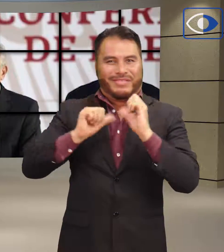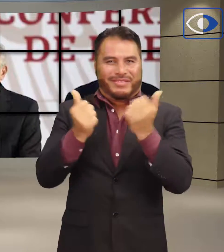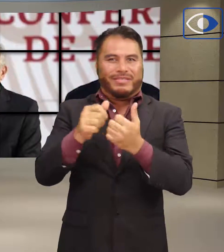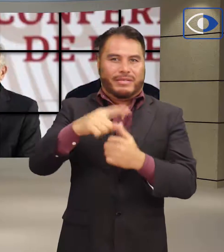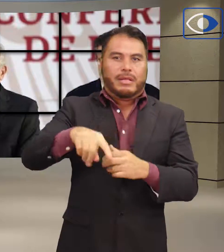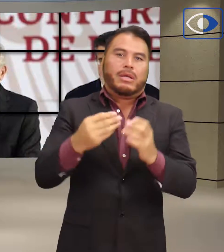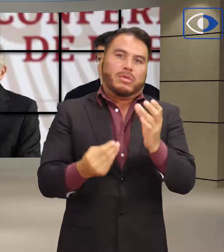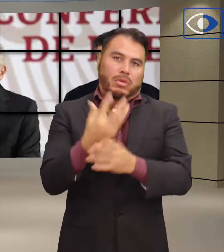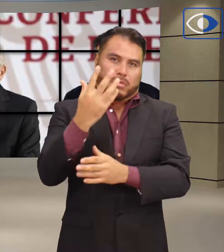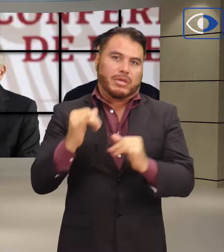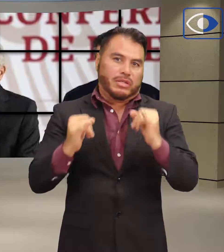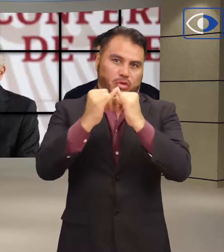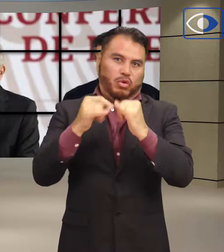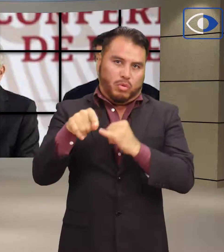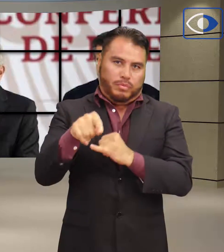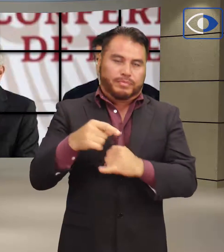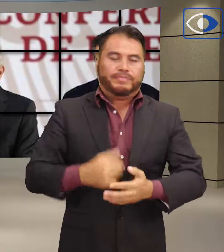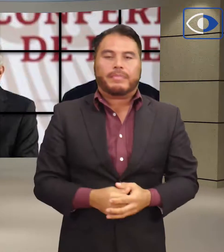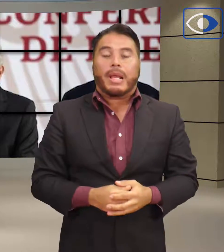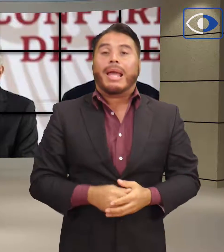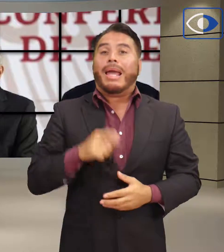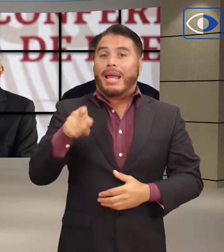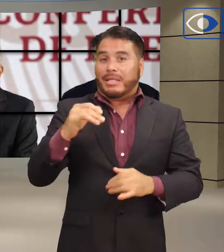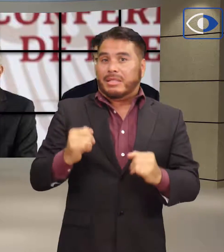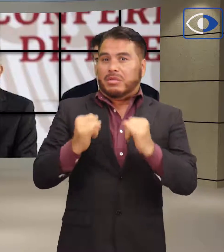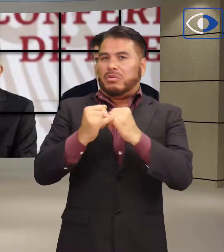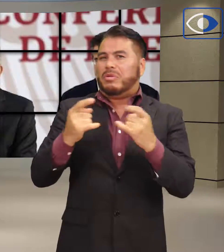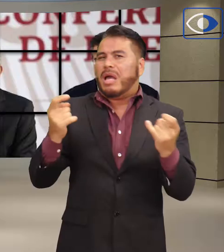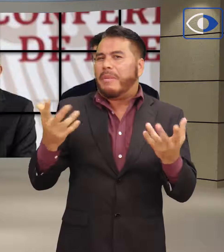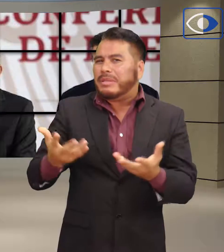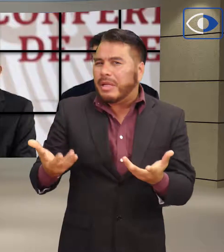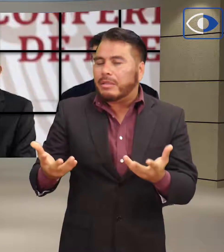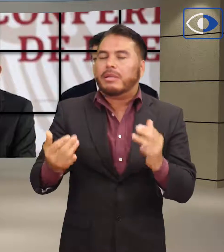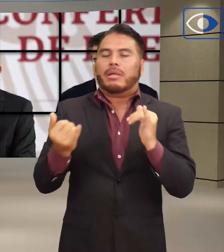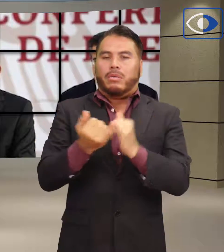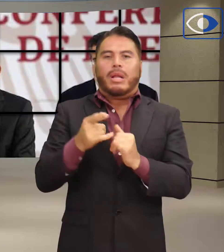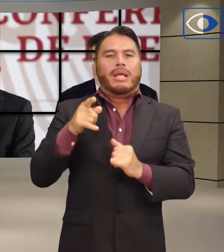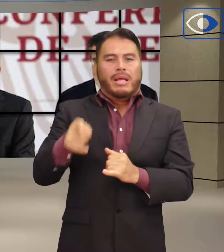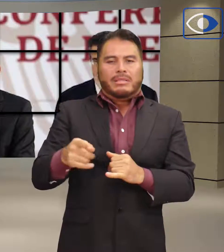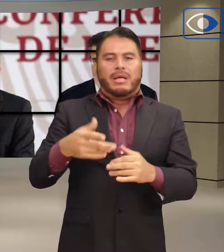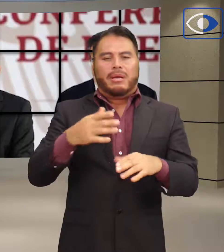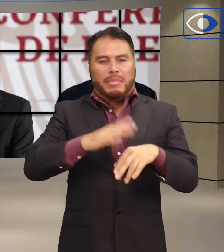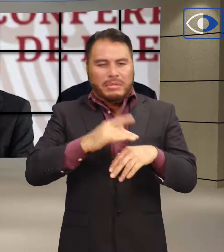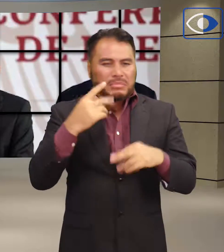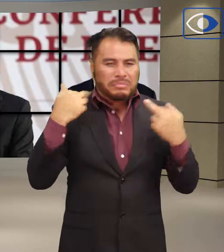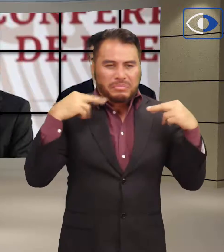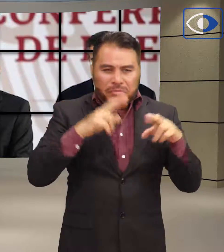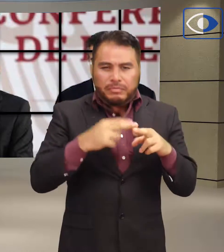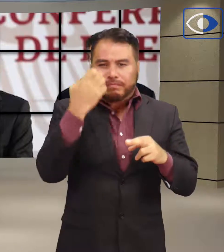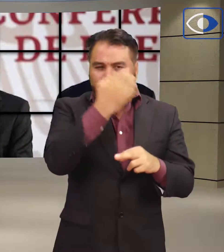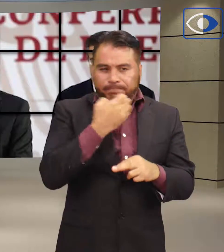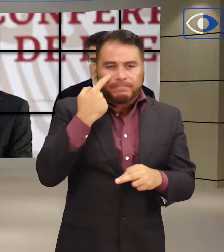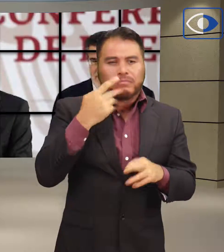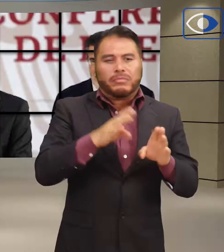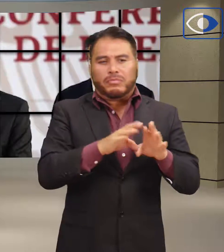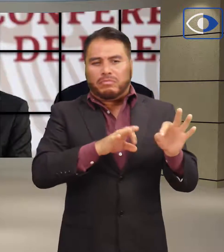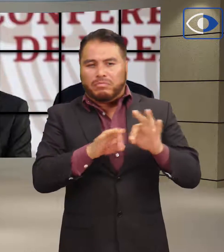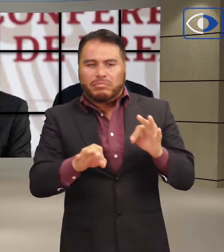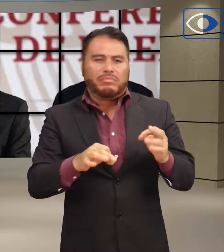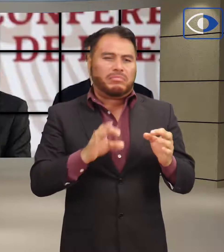magisterio y la mejora continua de la educación. Adelantó que este organismo establecerá indicadores de desempeño de maestros,